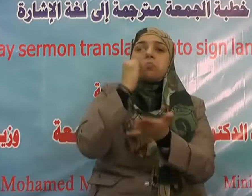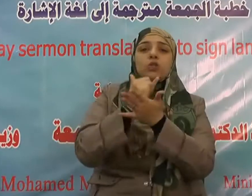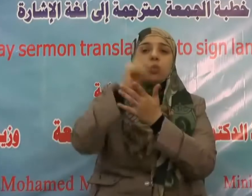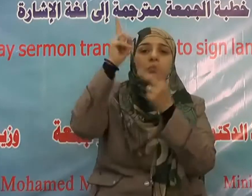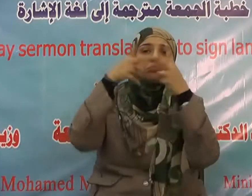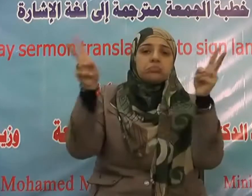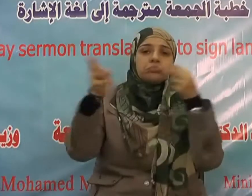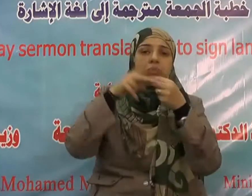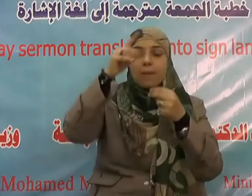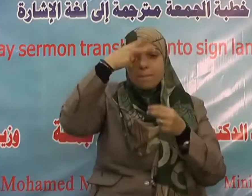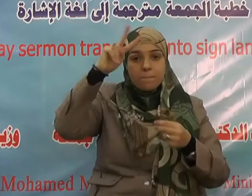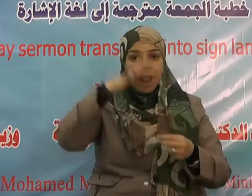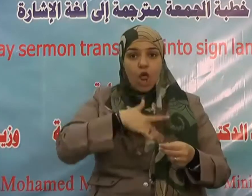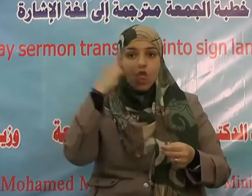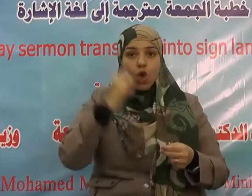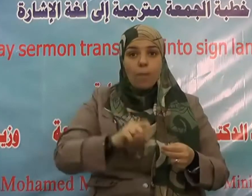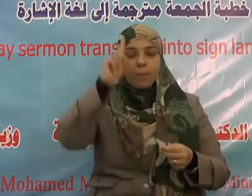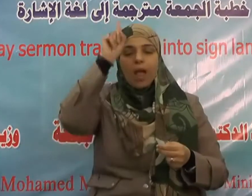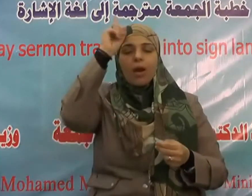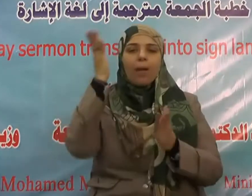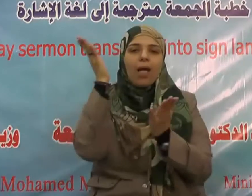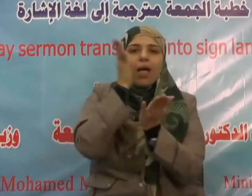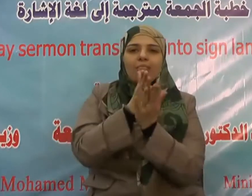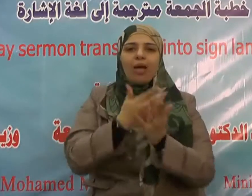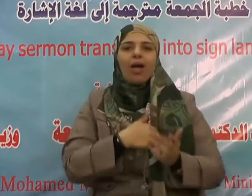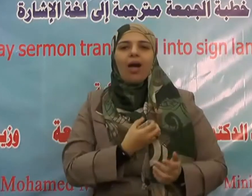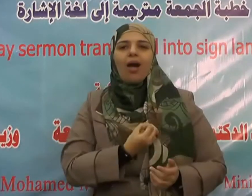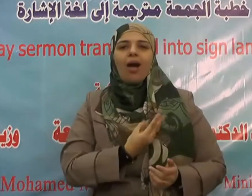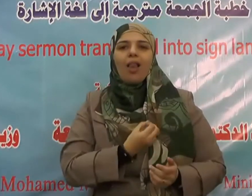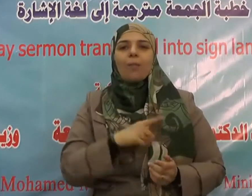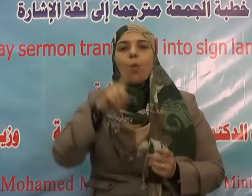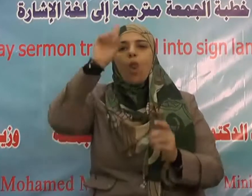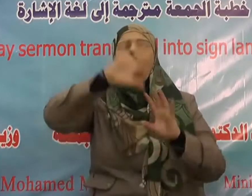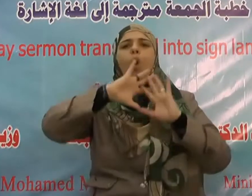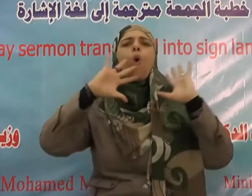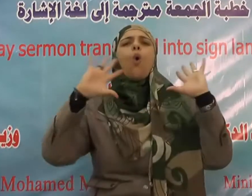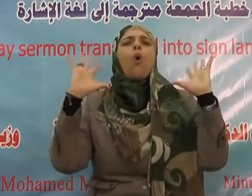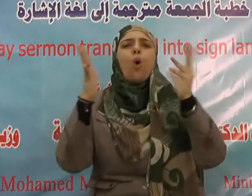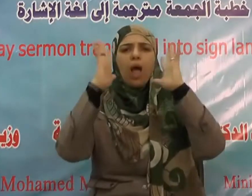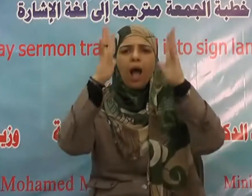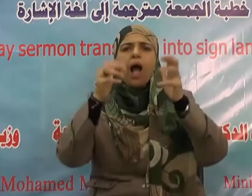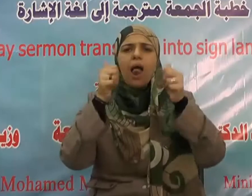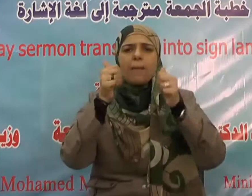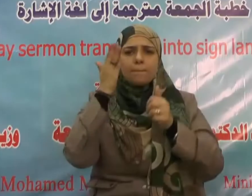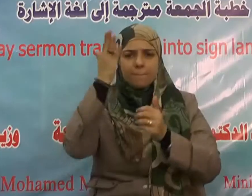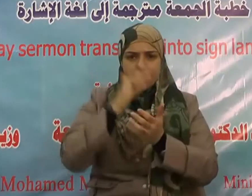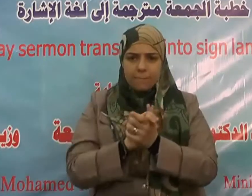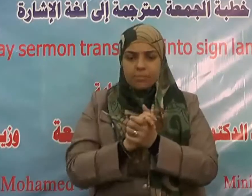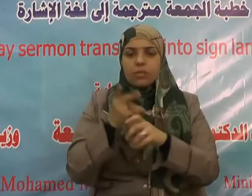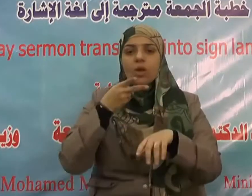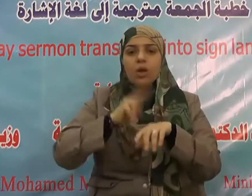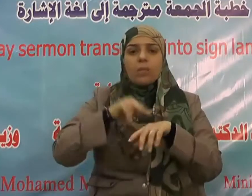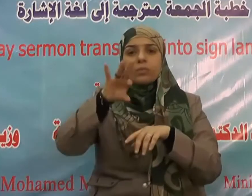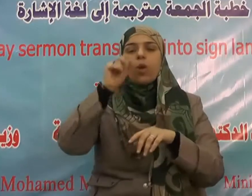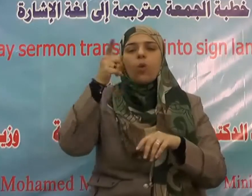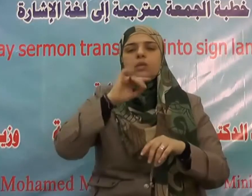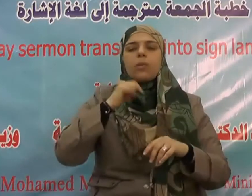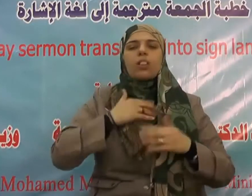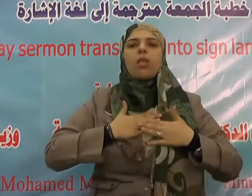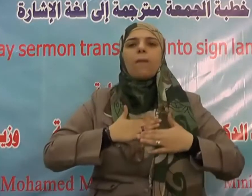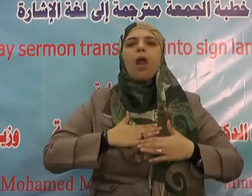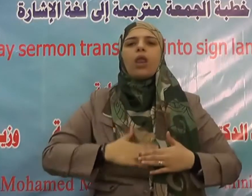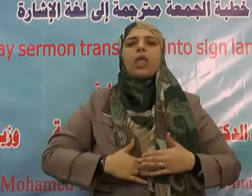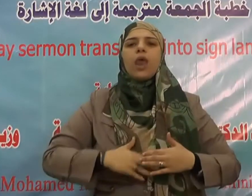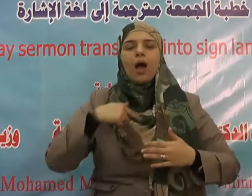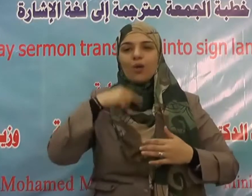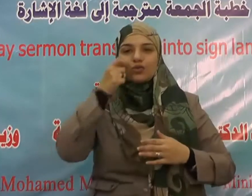وليس ذاك لأحد إلا للمؤمن إن أصابته سراء شكر